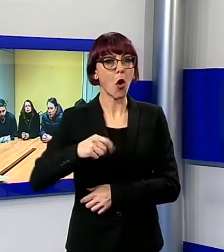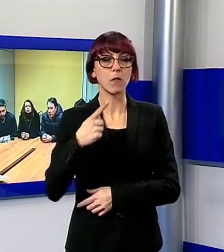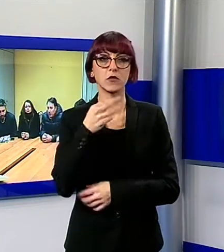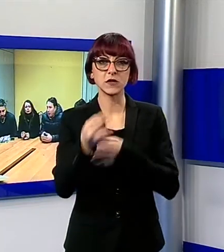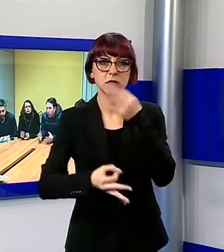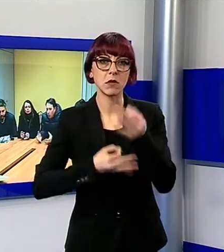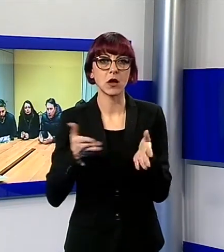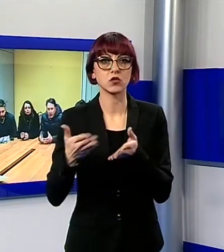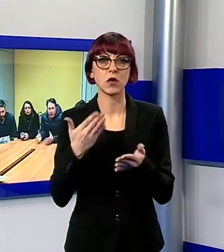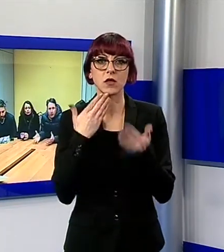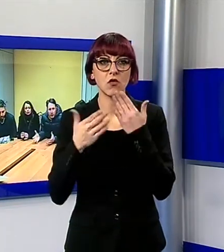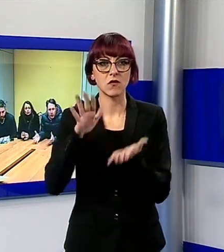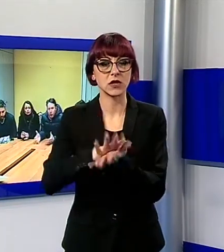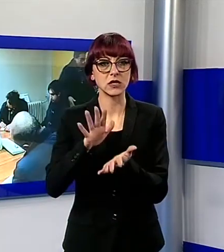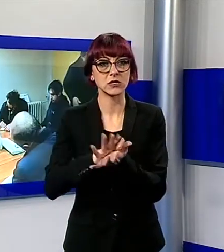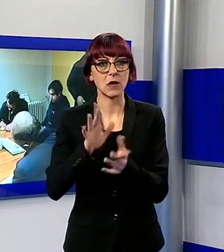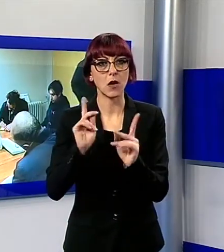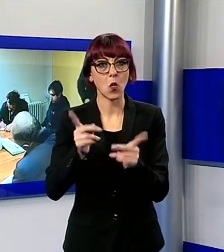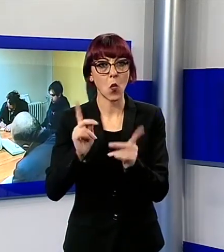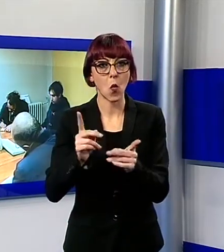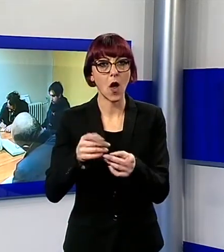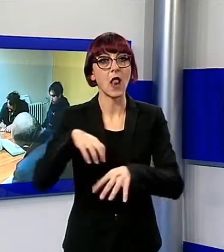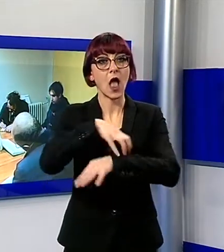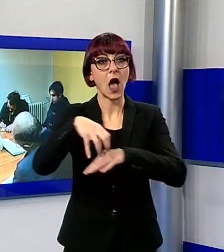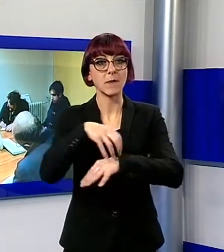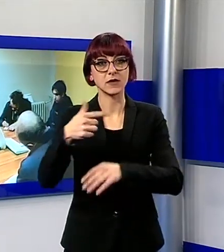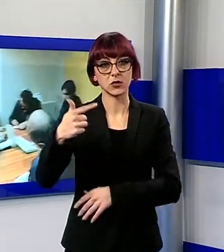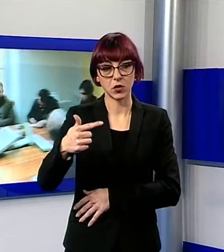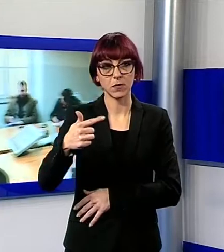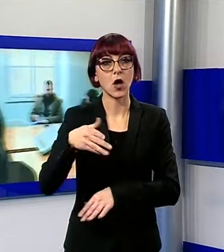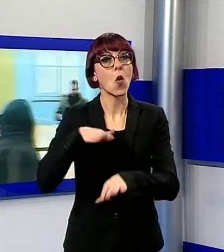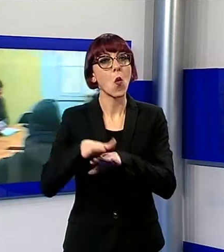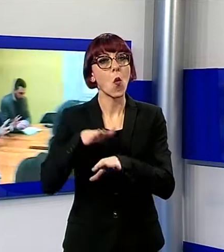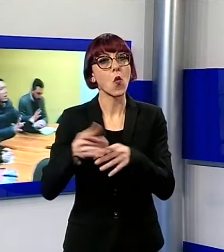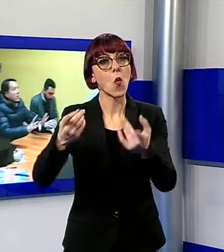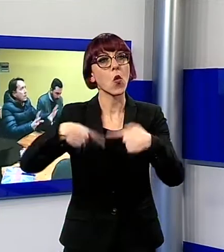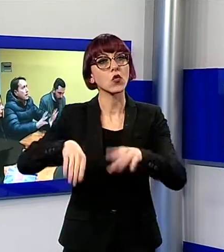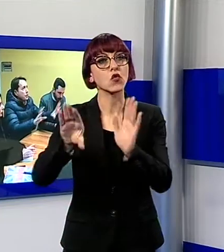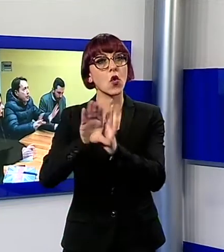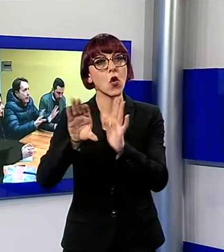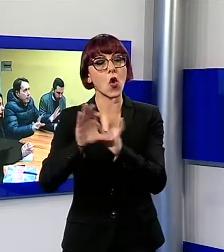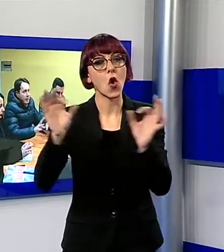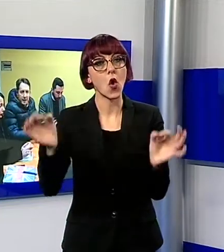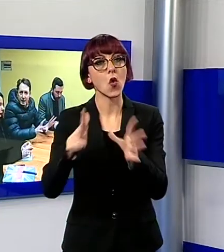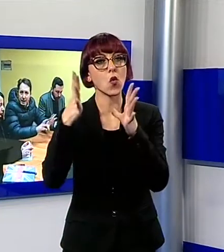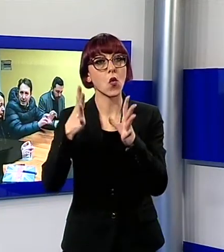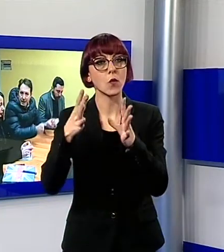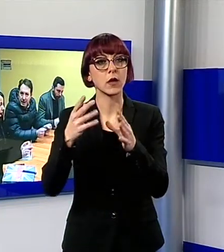conferenza stampa quanto l'amministrazione Tambellini utilizzi il Consiglio Comunale solo per il disbrigo delle pratiche